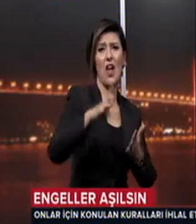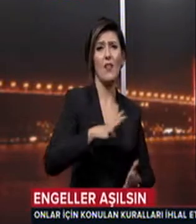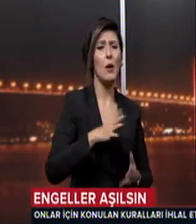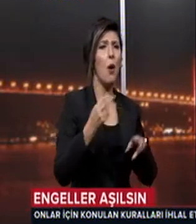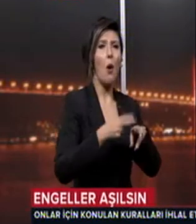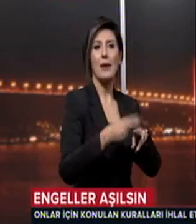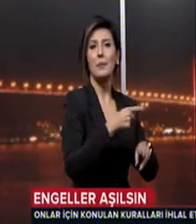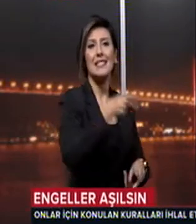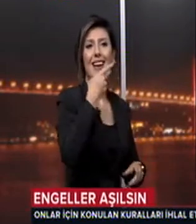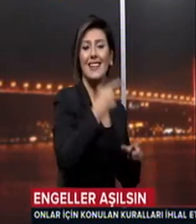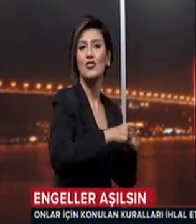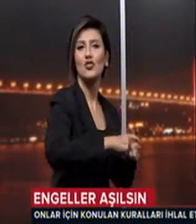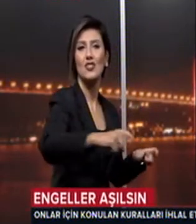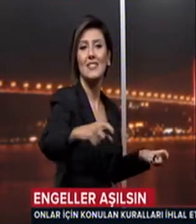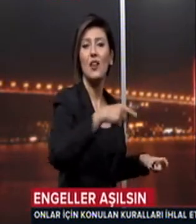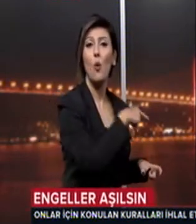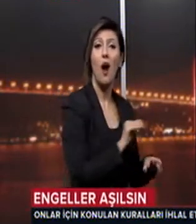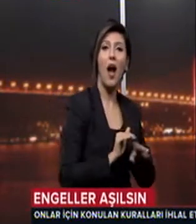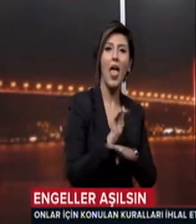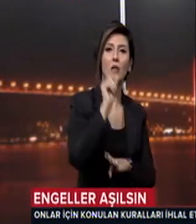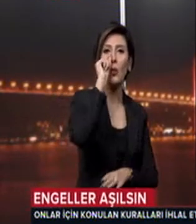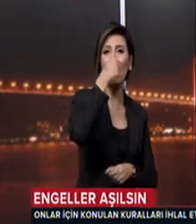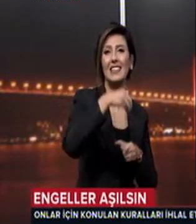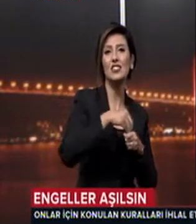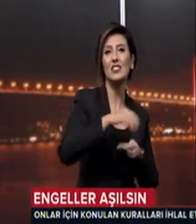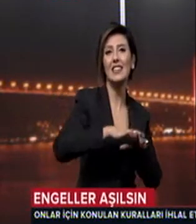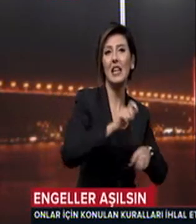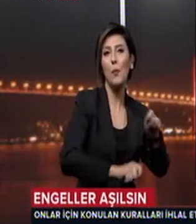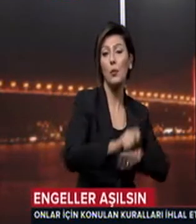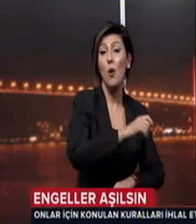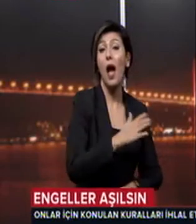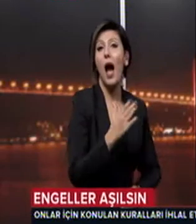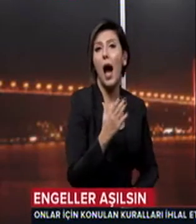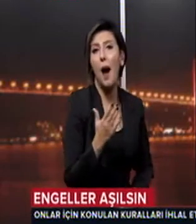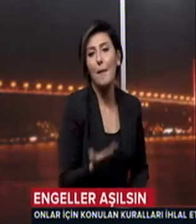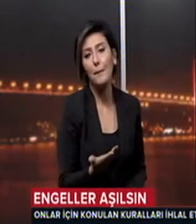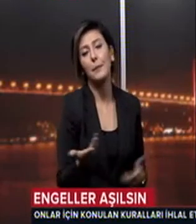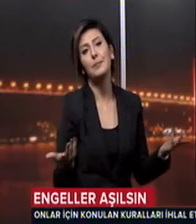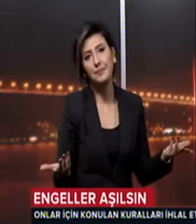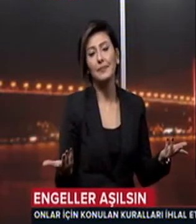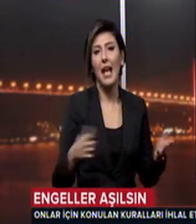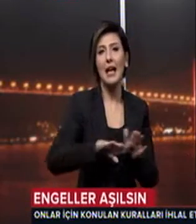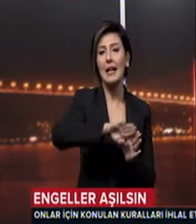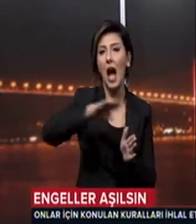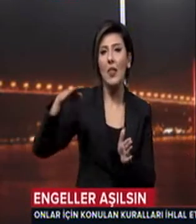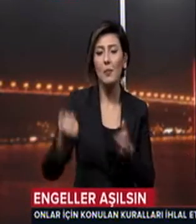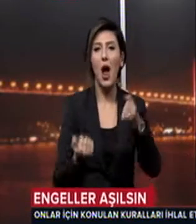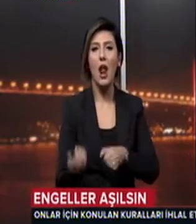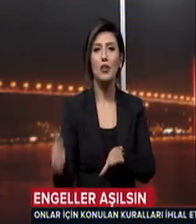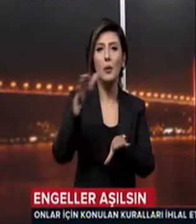işte bu sarı şizgiler onların hayatını kolaylaştırmak için yapılıyor Ancak maalesef kaldırımlar araçların park yeri olarak